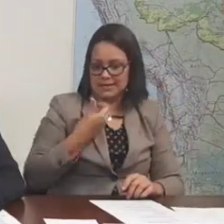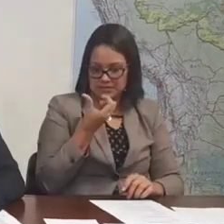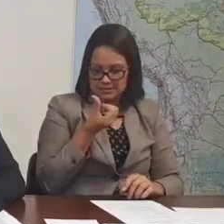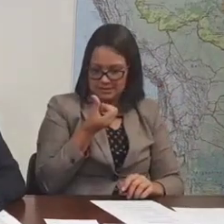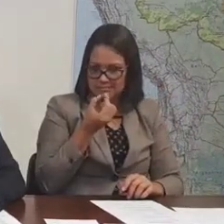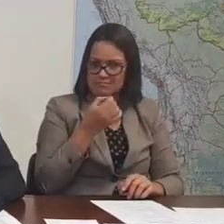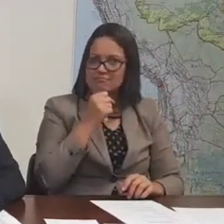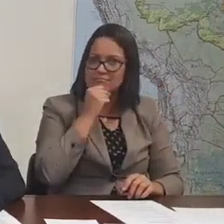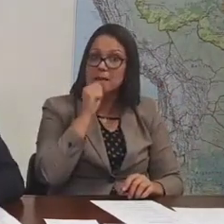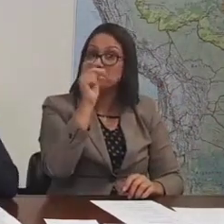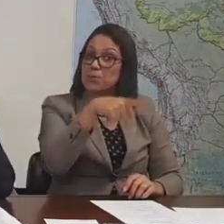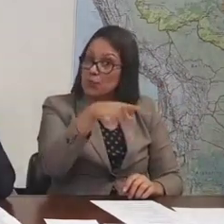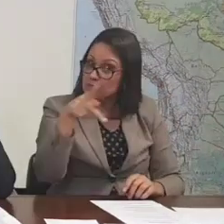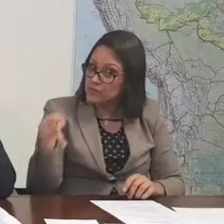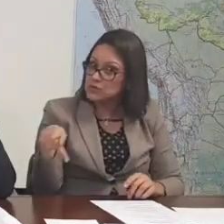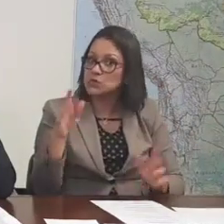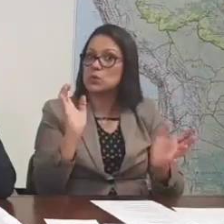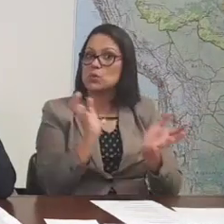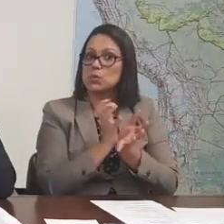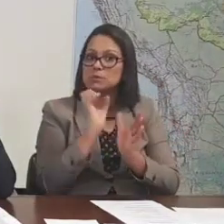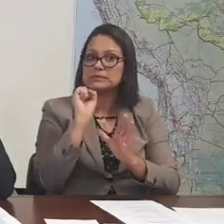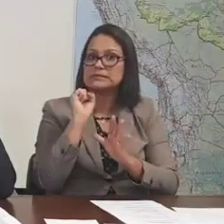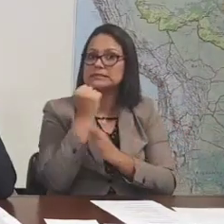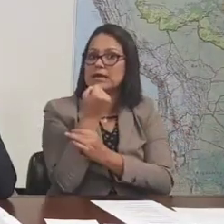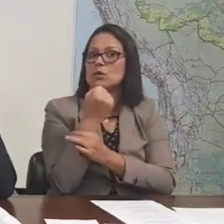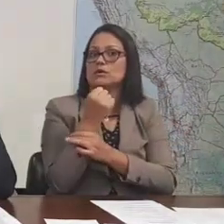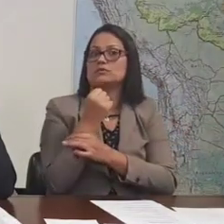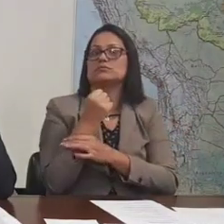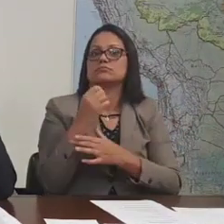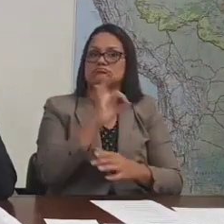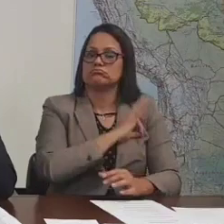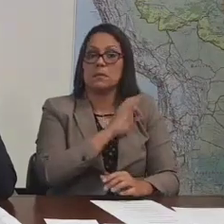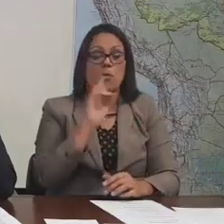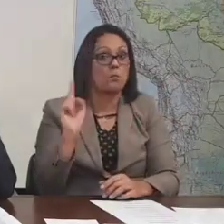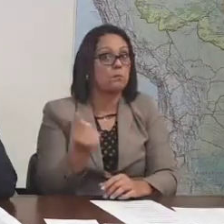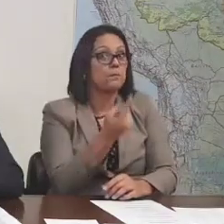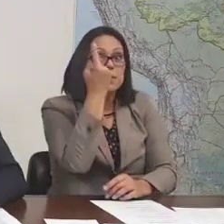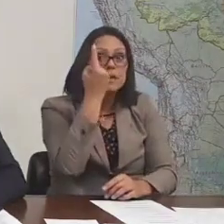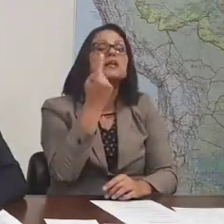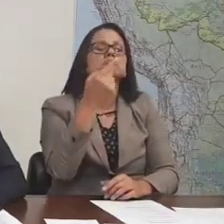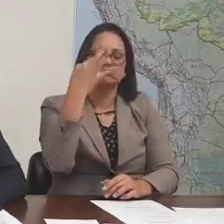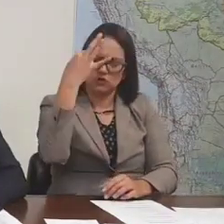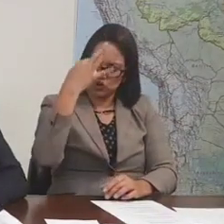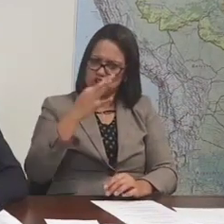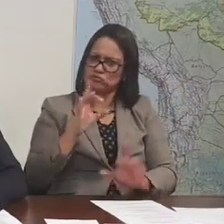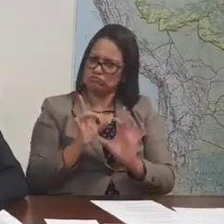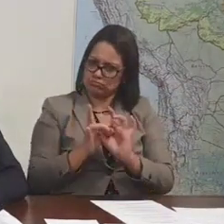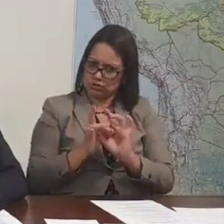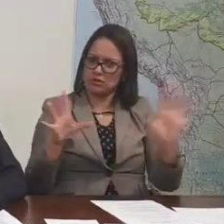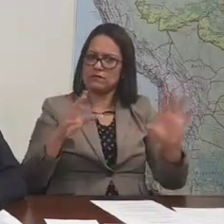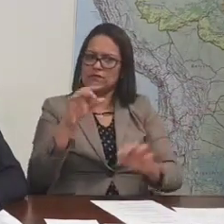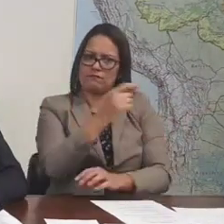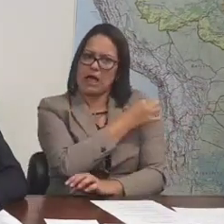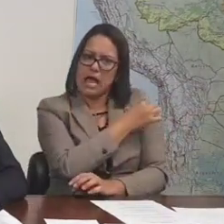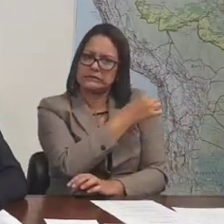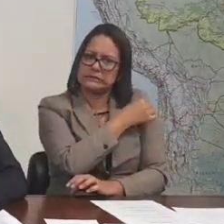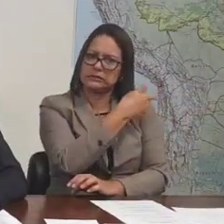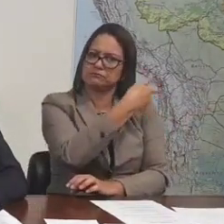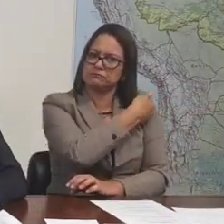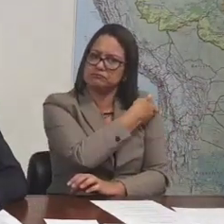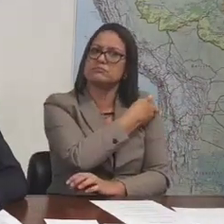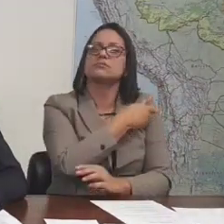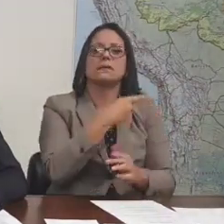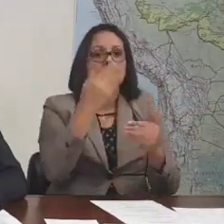anos, professores, pessoal da segurança que esse ano foi o primeiro ano que teve direito a vacinar. Esses grupos são os